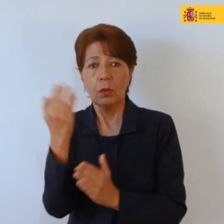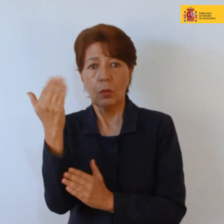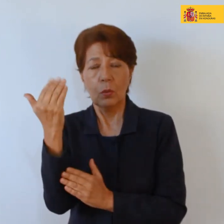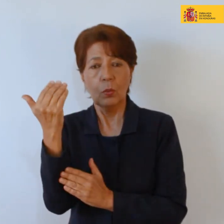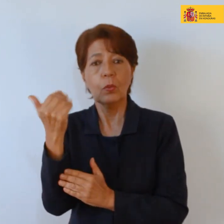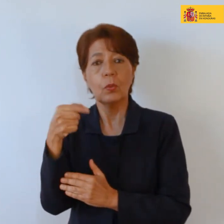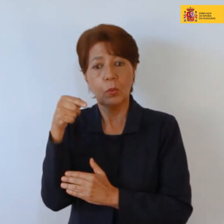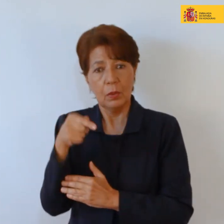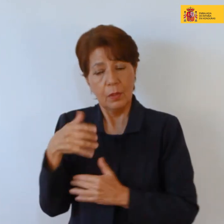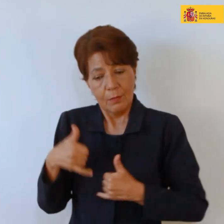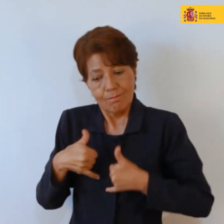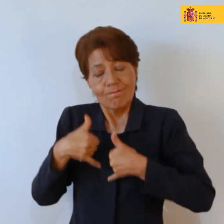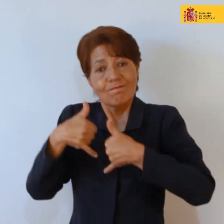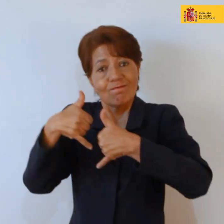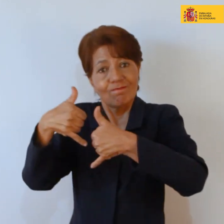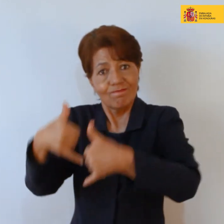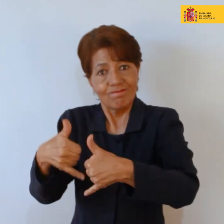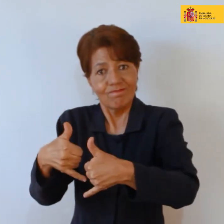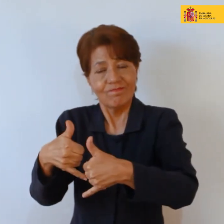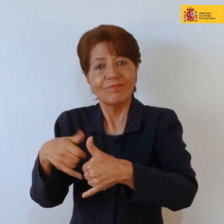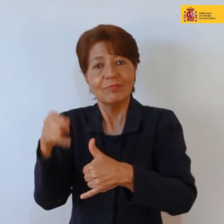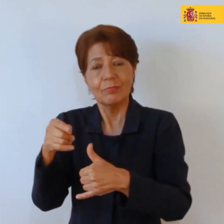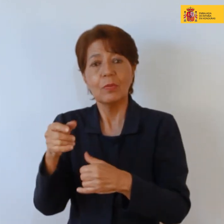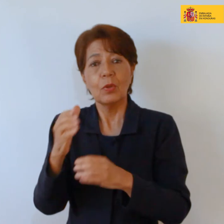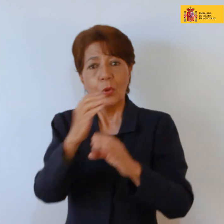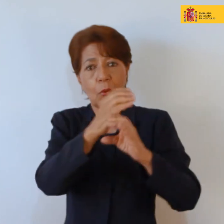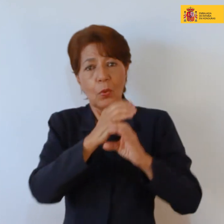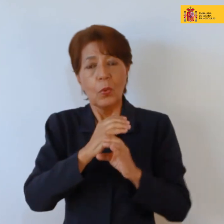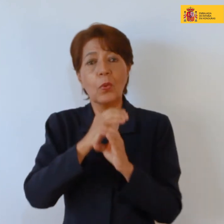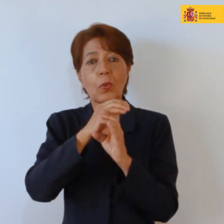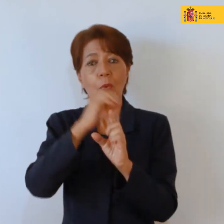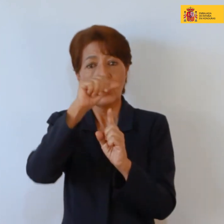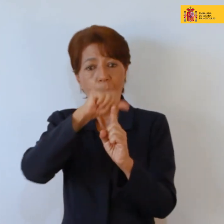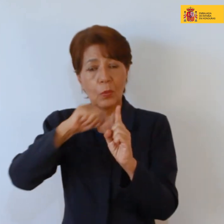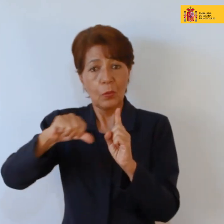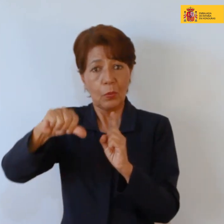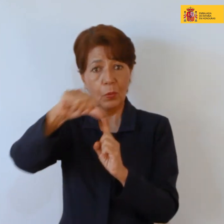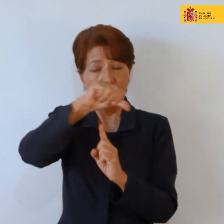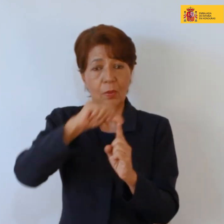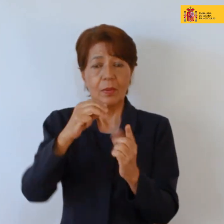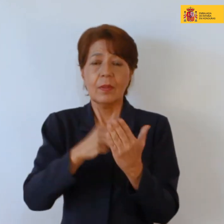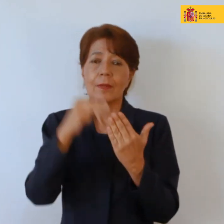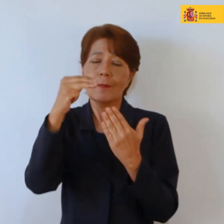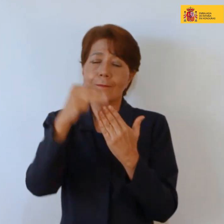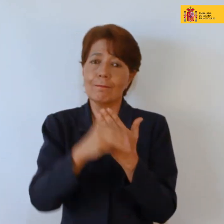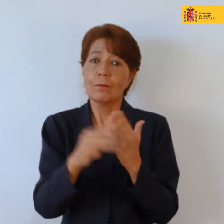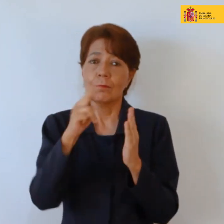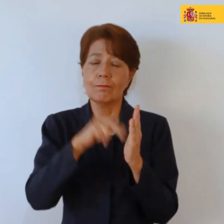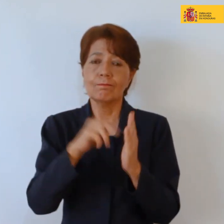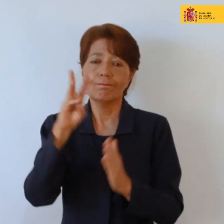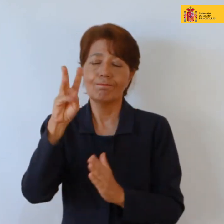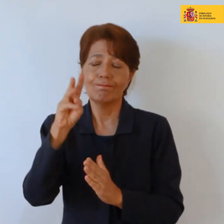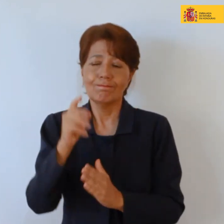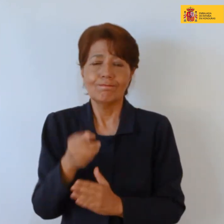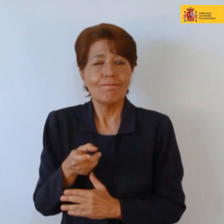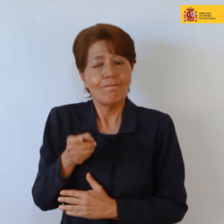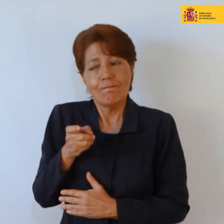ganó el premio medioambiental Goldman y en marzo de 2016 fue el